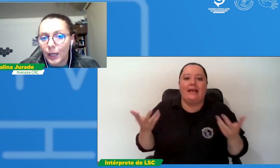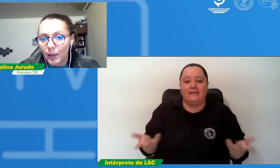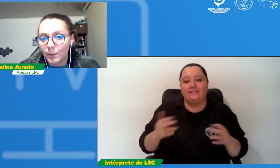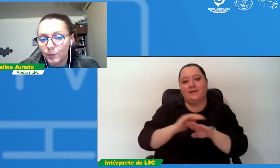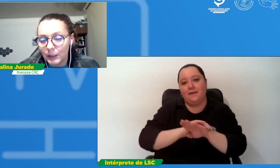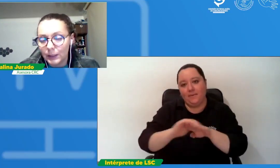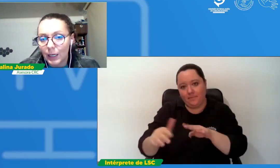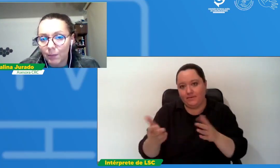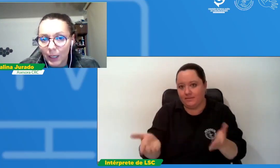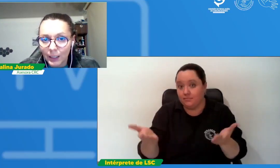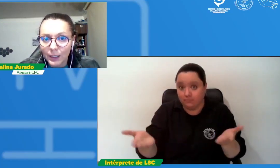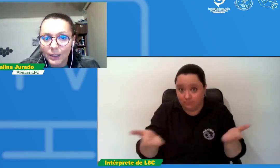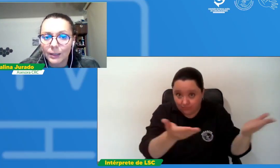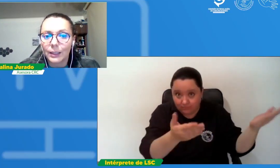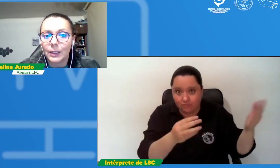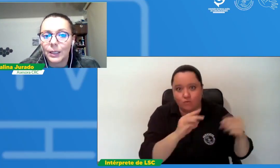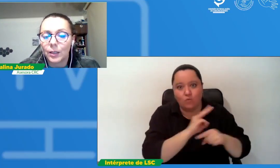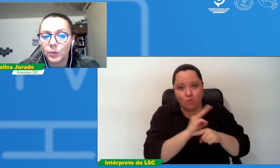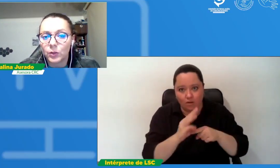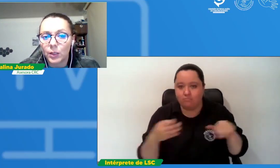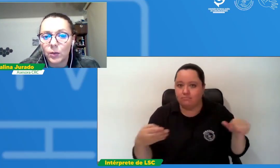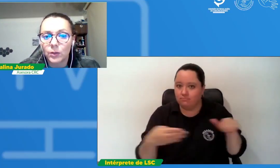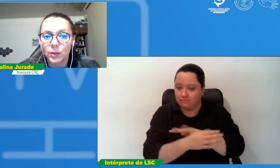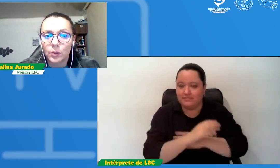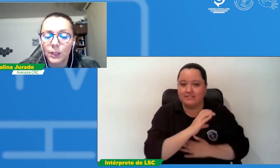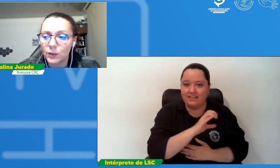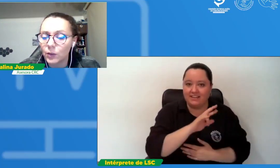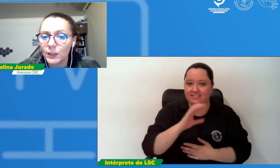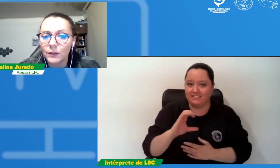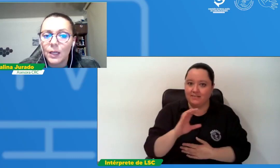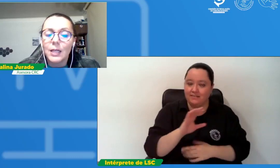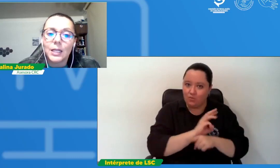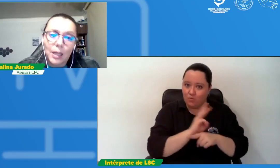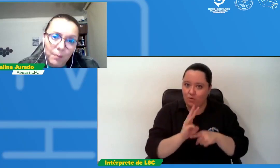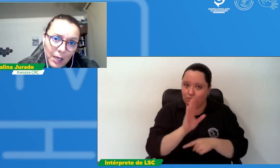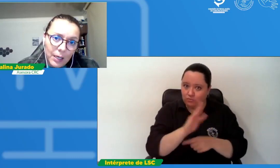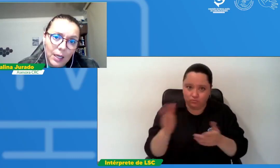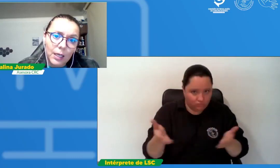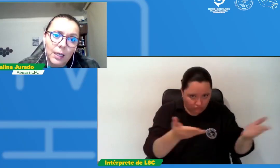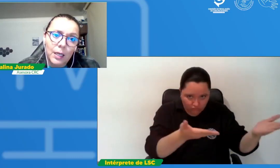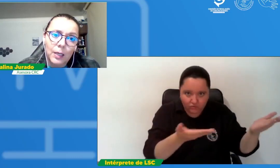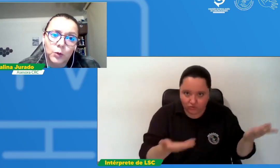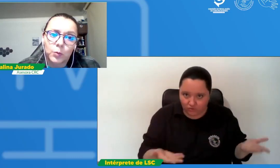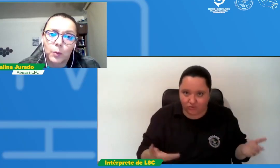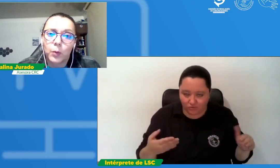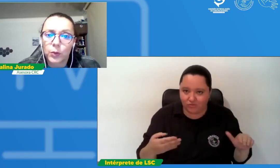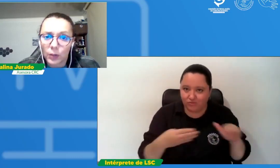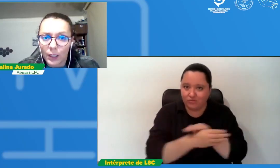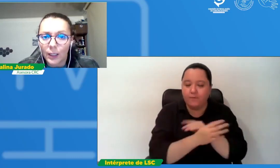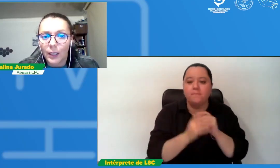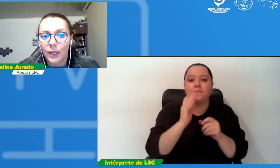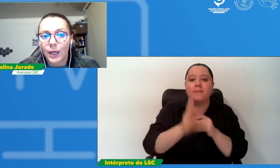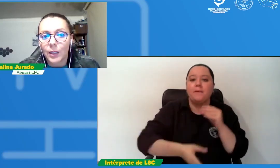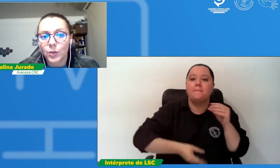visitar la página de la comisión de regulación de comunicaciones y también en los posts que ha hecho